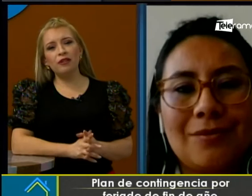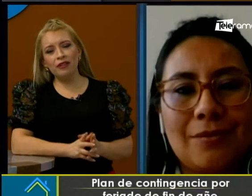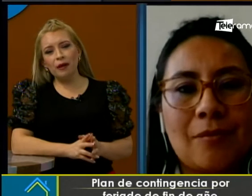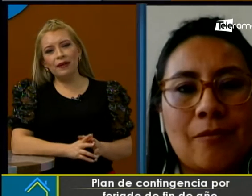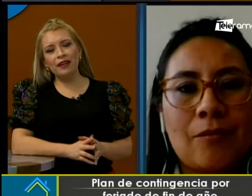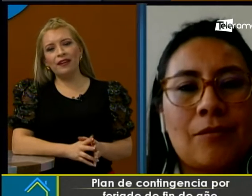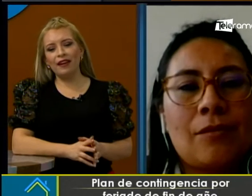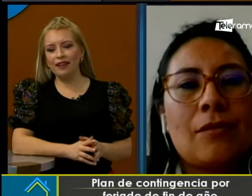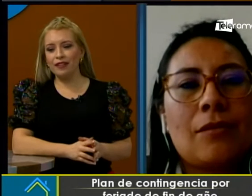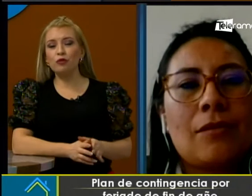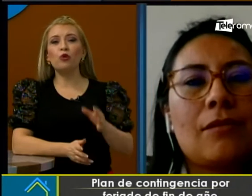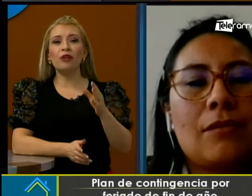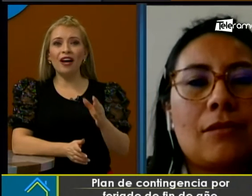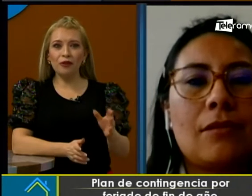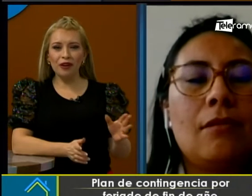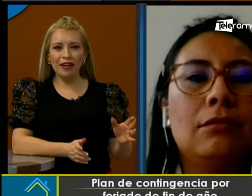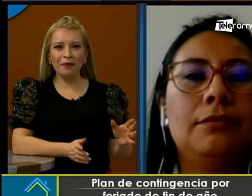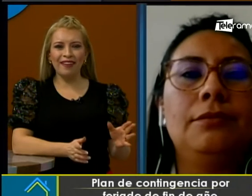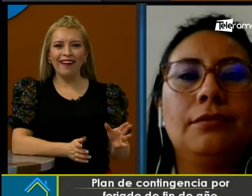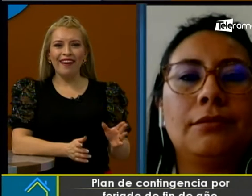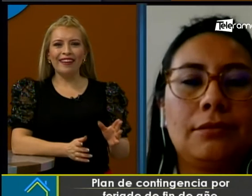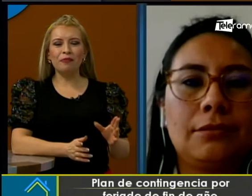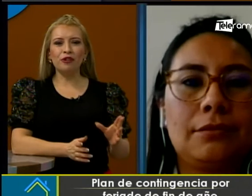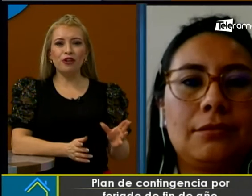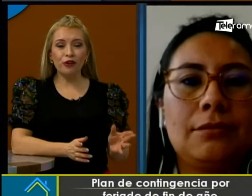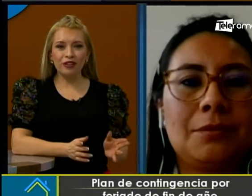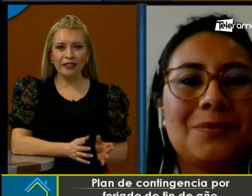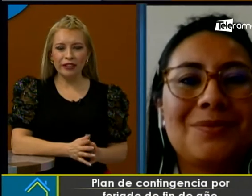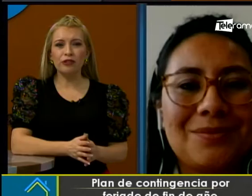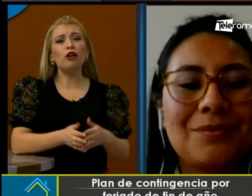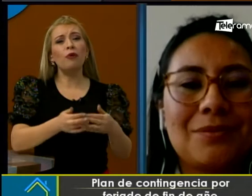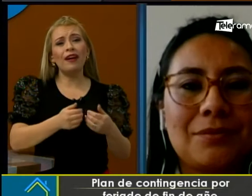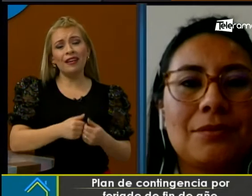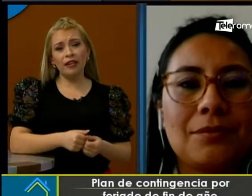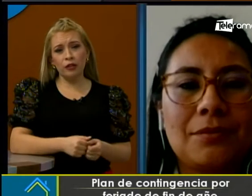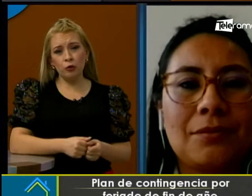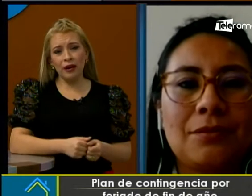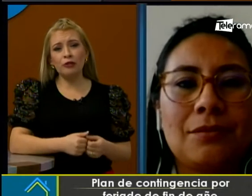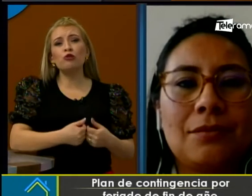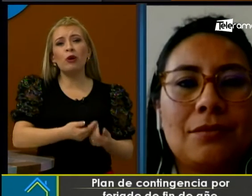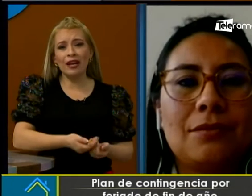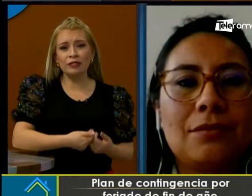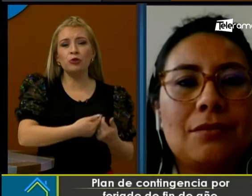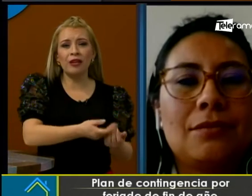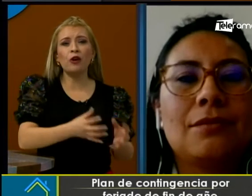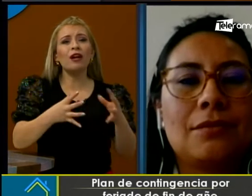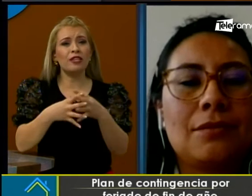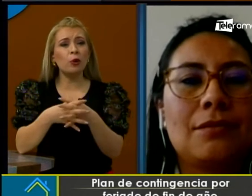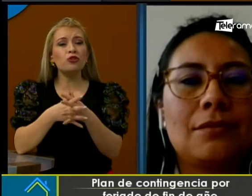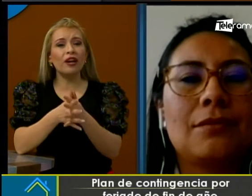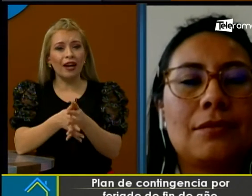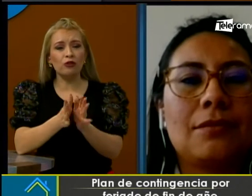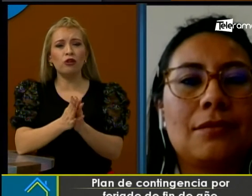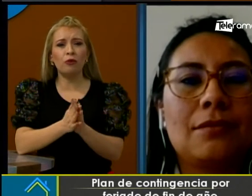muchas personas que a pesar de que le decimos cuidado con la quema del monigote y tanta cosa, lo pueden hacer en su barrio, en su casa, en su ciudadela, con